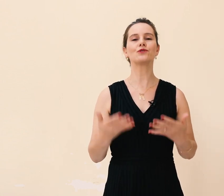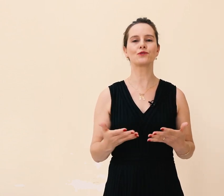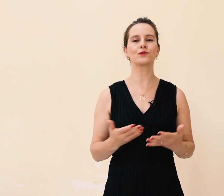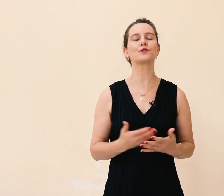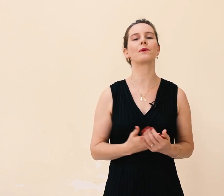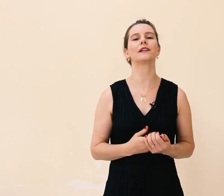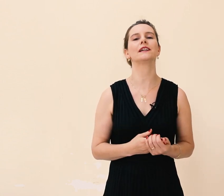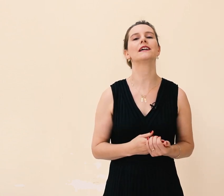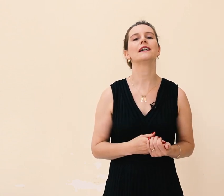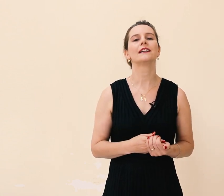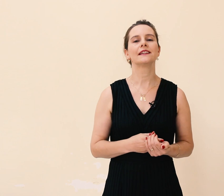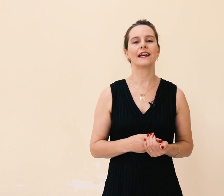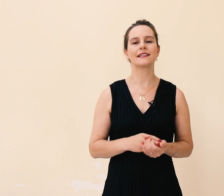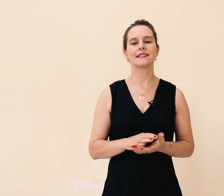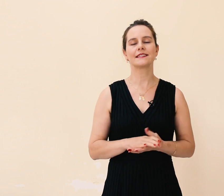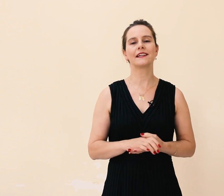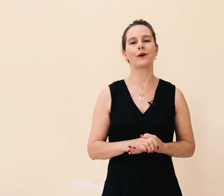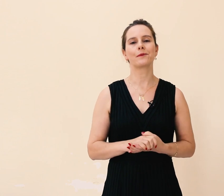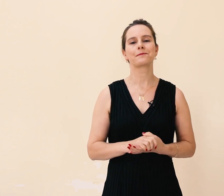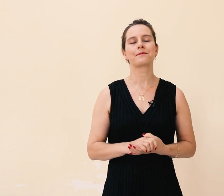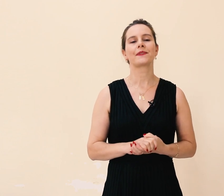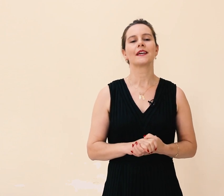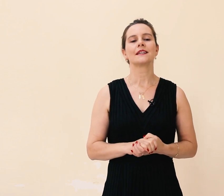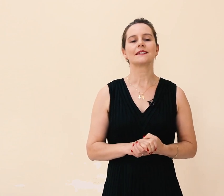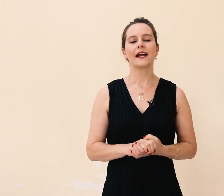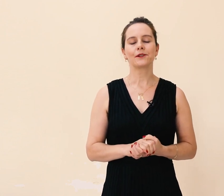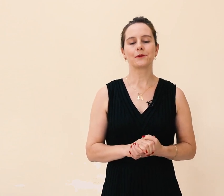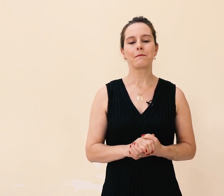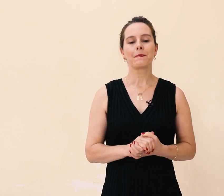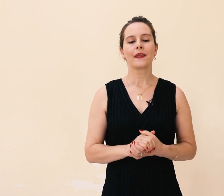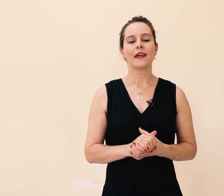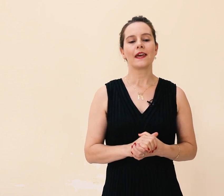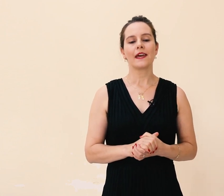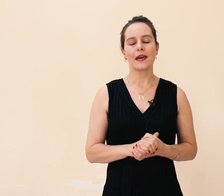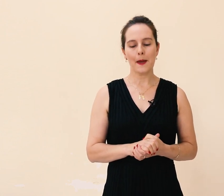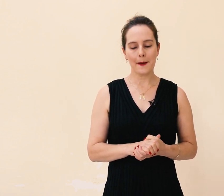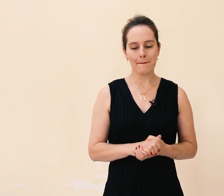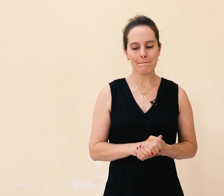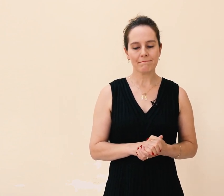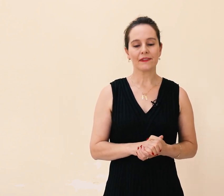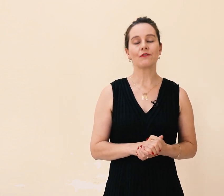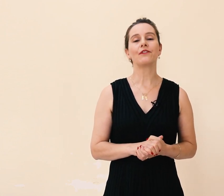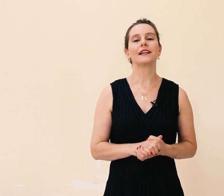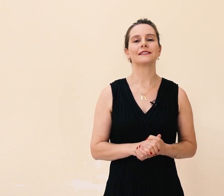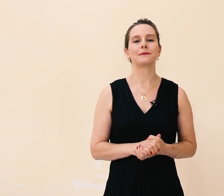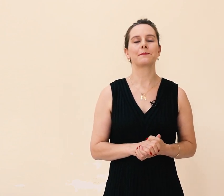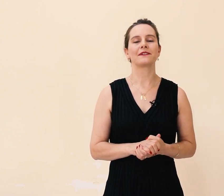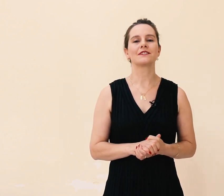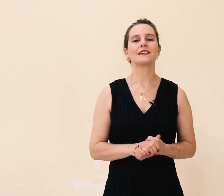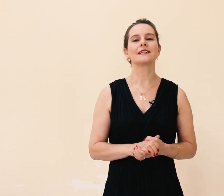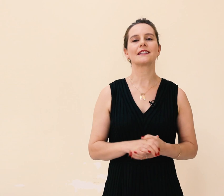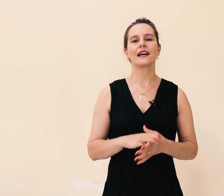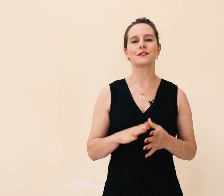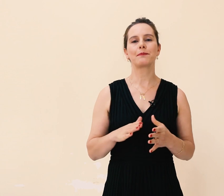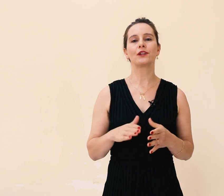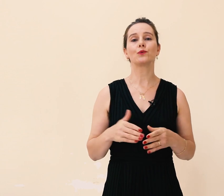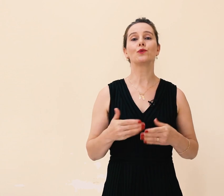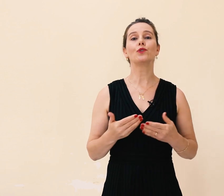os surdos podem dar esse sinal, certo? Eu vou falar também para vocês a respeito do